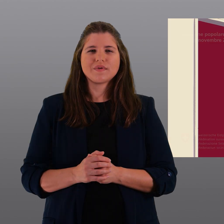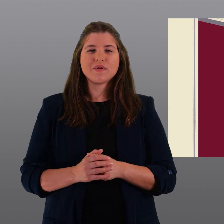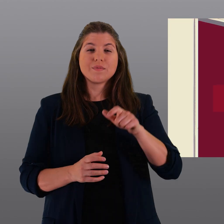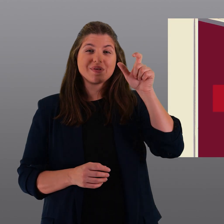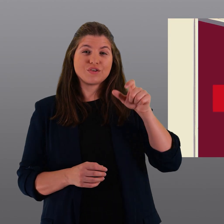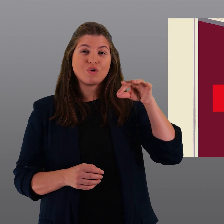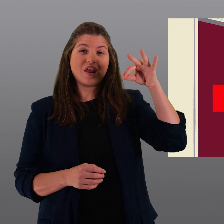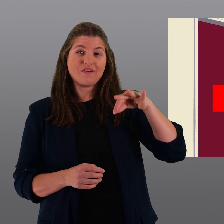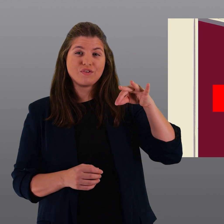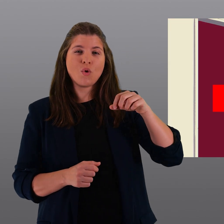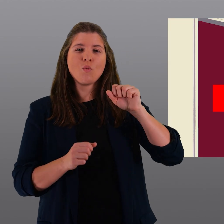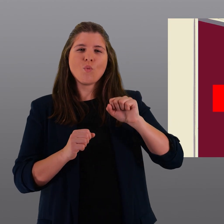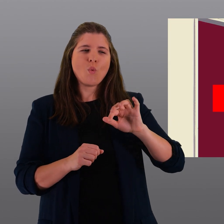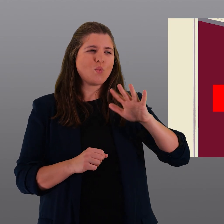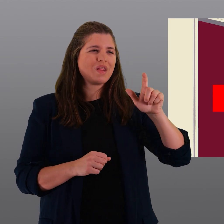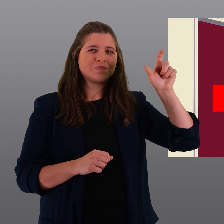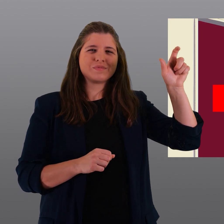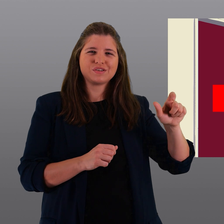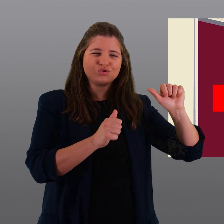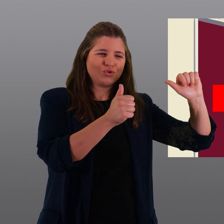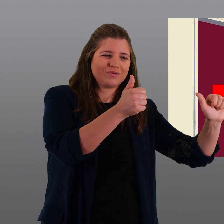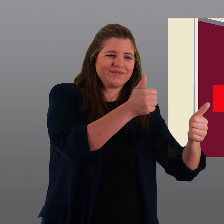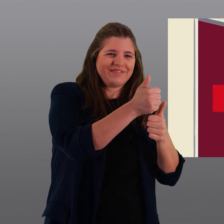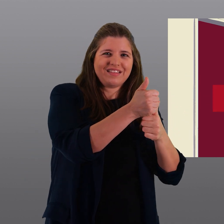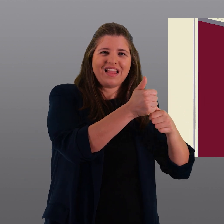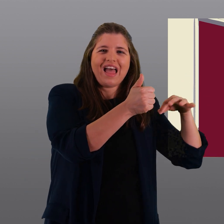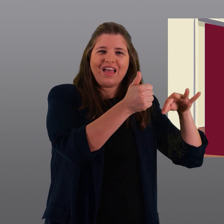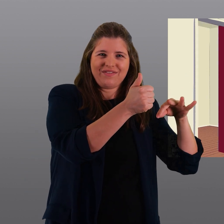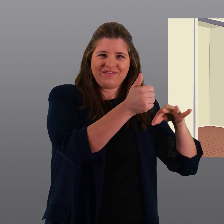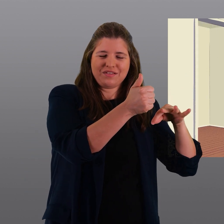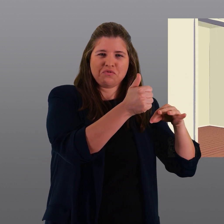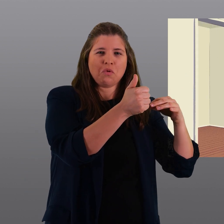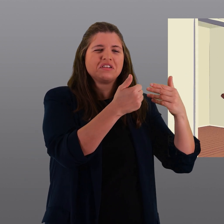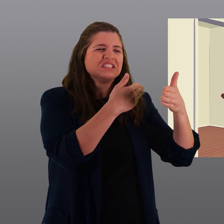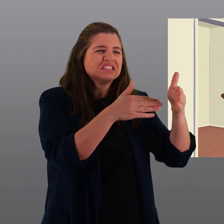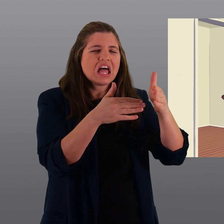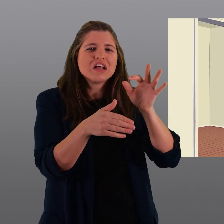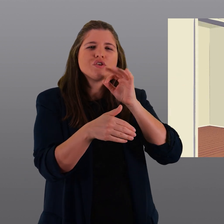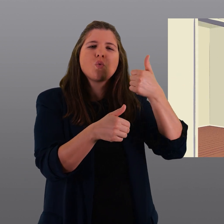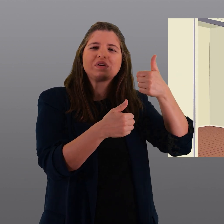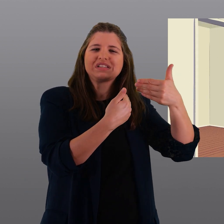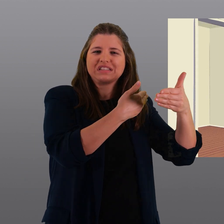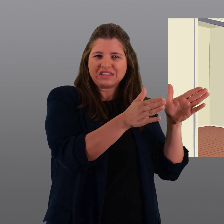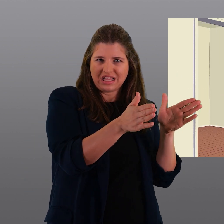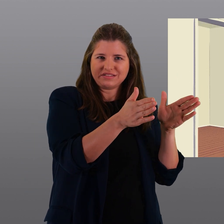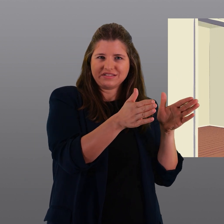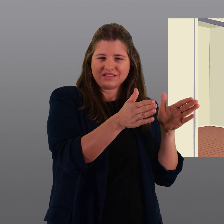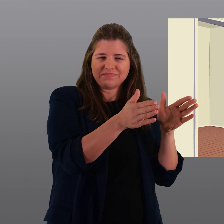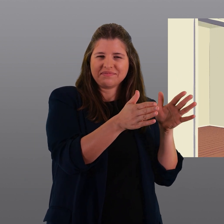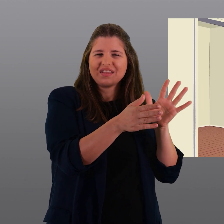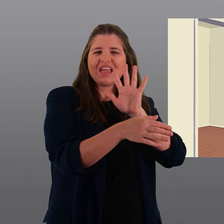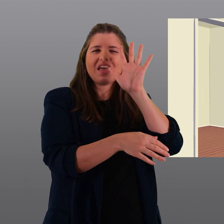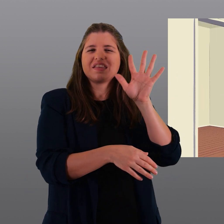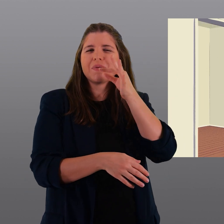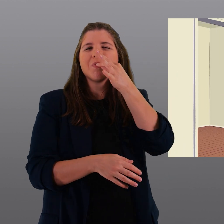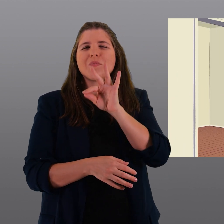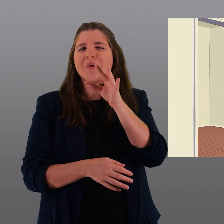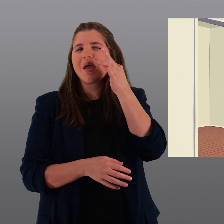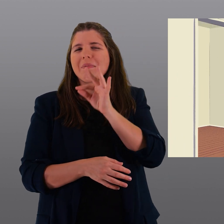I locatari possono sublocare il proprio alloggio o singole stanze temporaneamente. Un esempio frequente